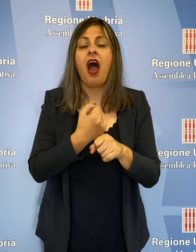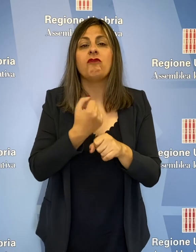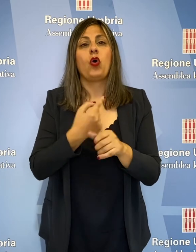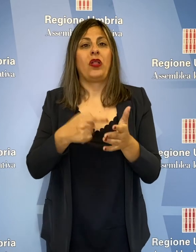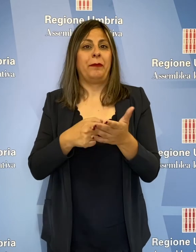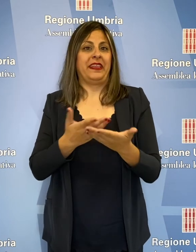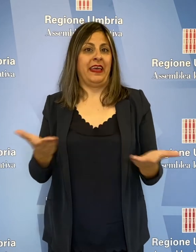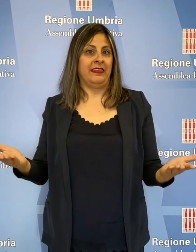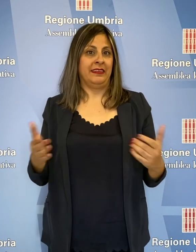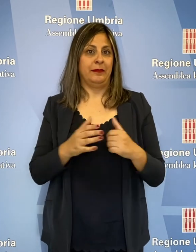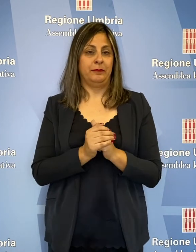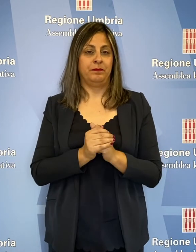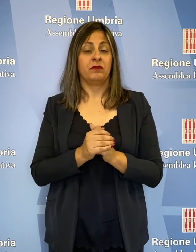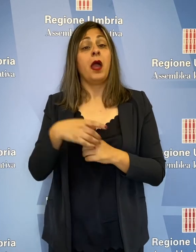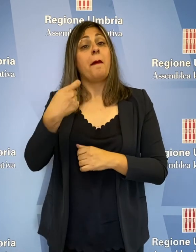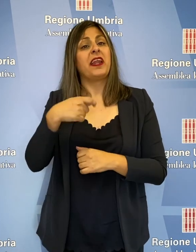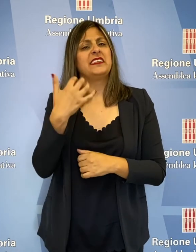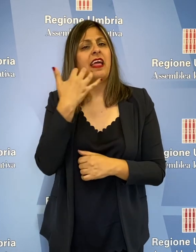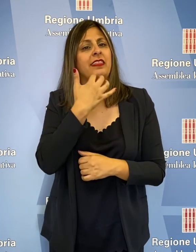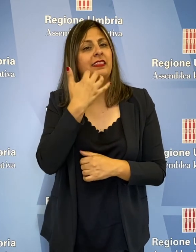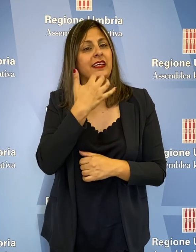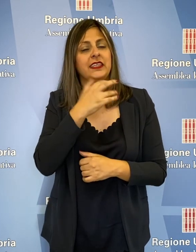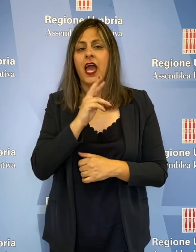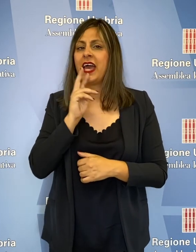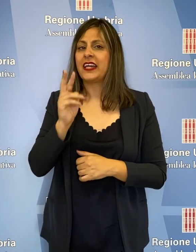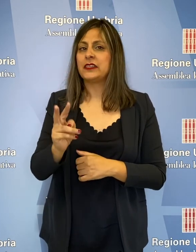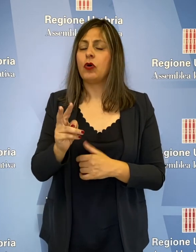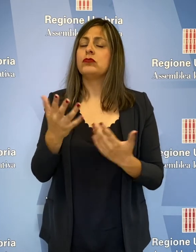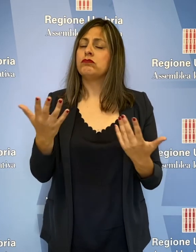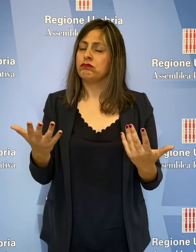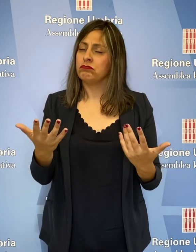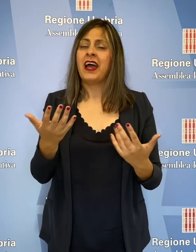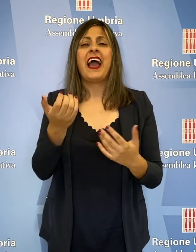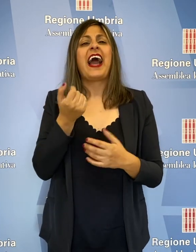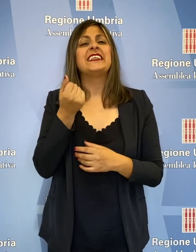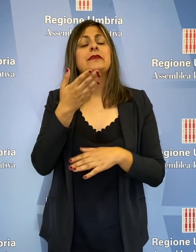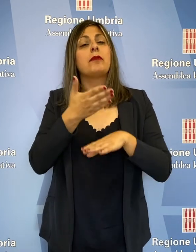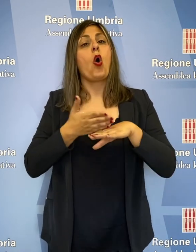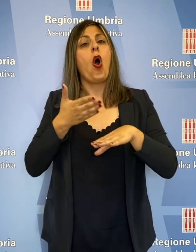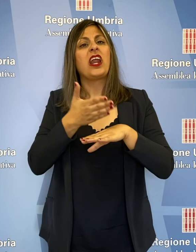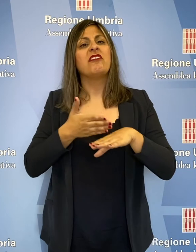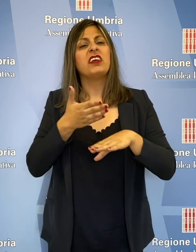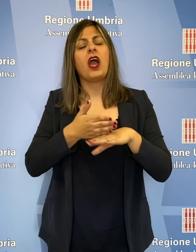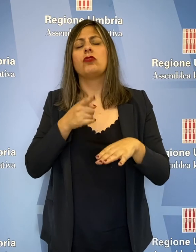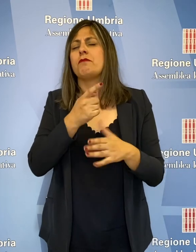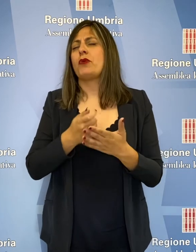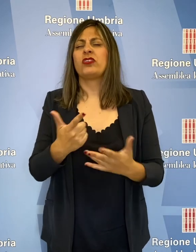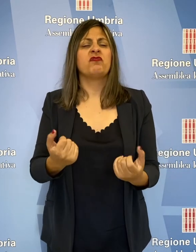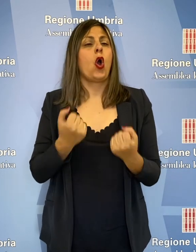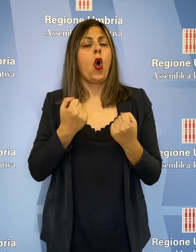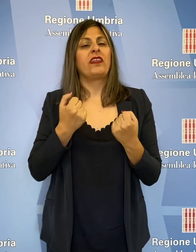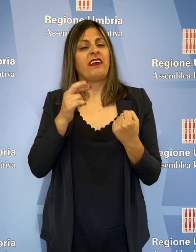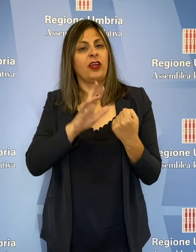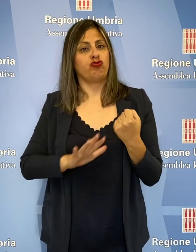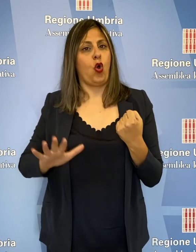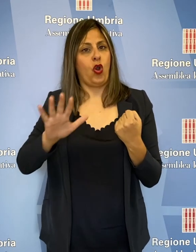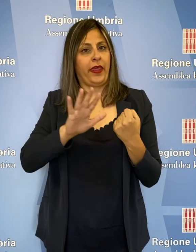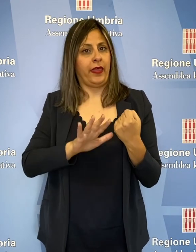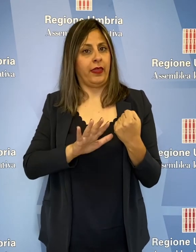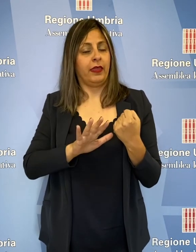ha risposto che la Cassa di risparmio di Orvieto ha una forte importanza per la nostra regione. La presidente ha spiegato che prima dell'emergenza Covid